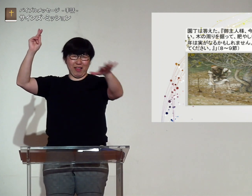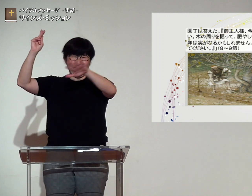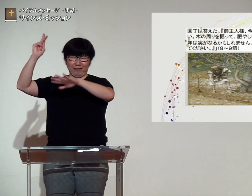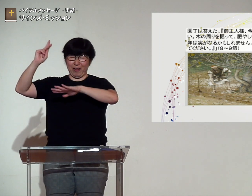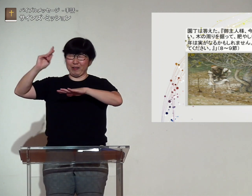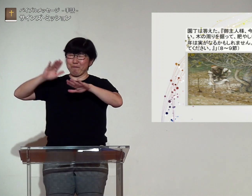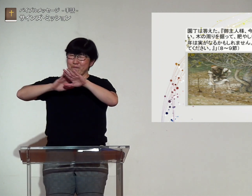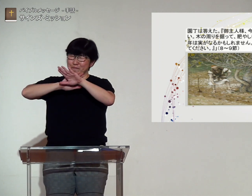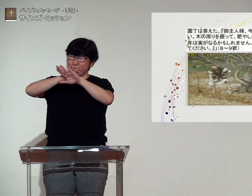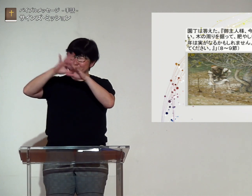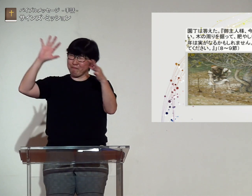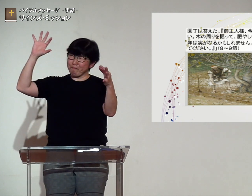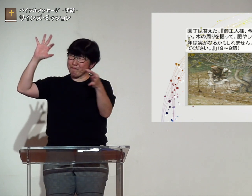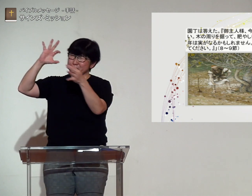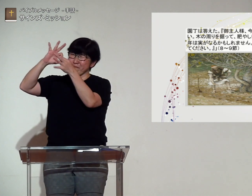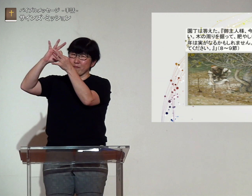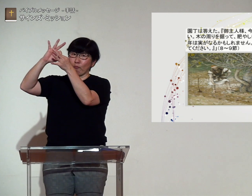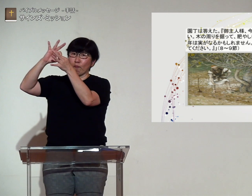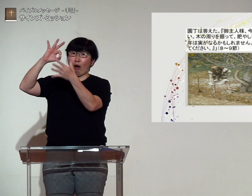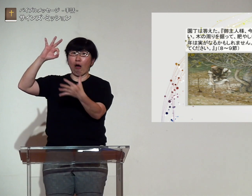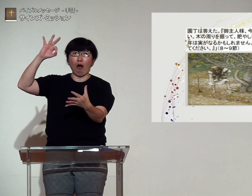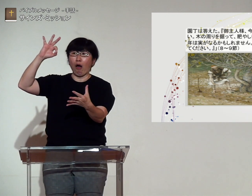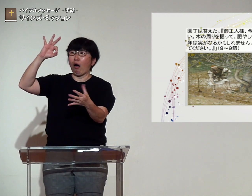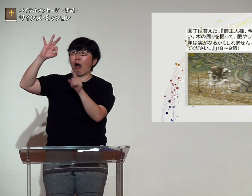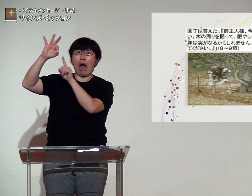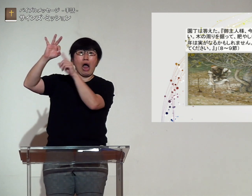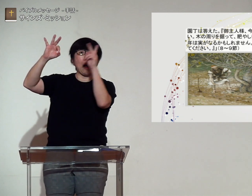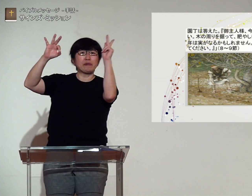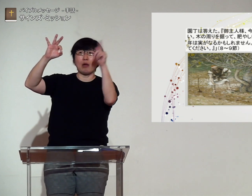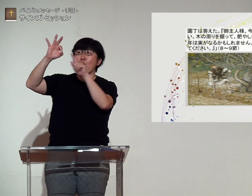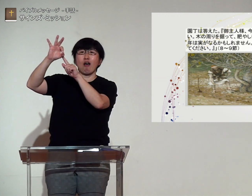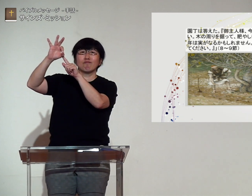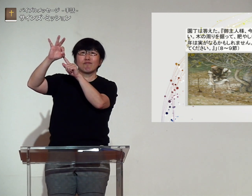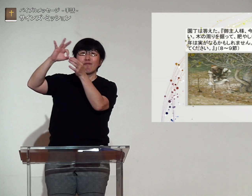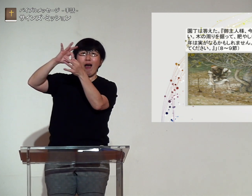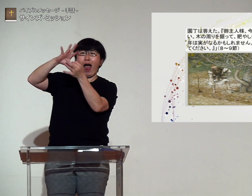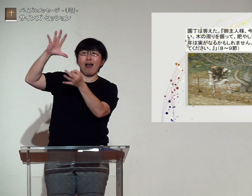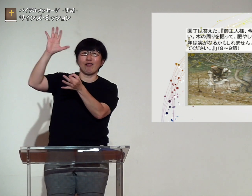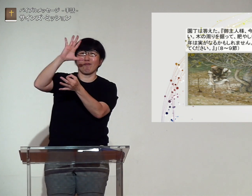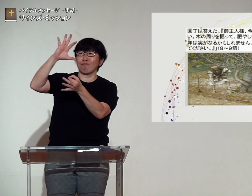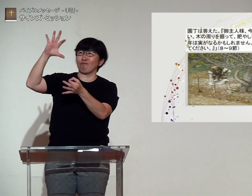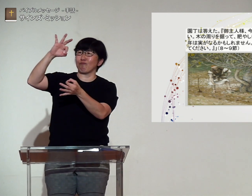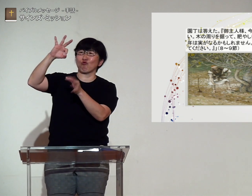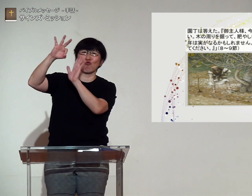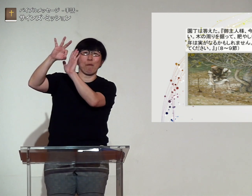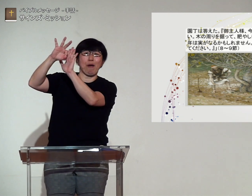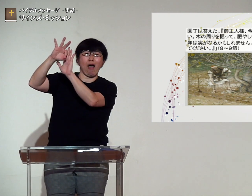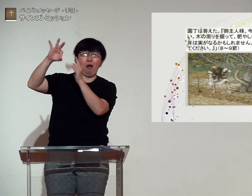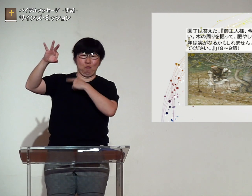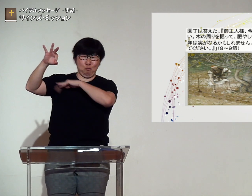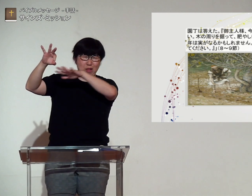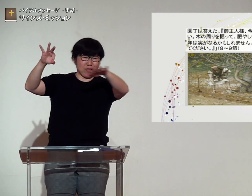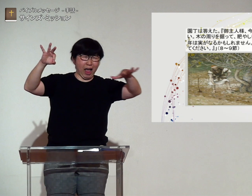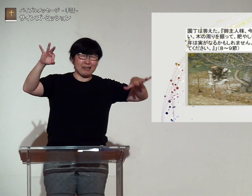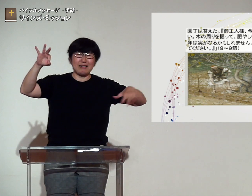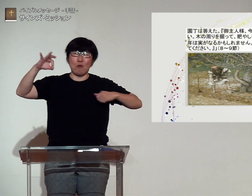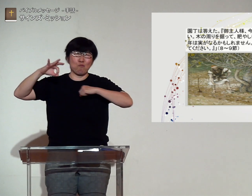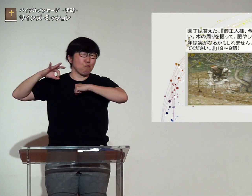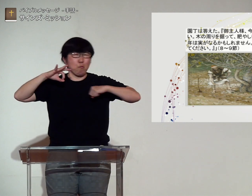神様と私たちは愛によってつながっています神様は離さないのですが私たち